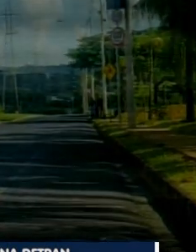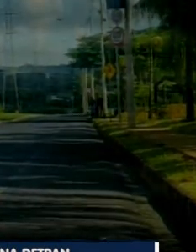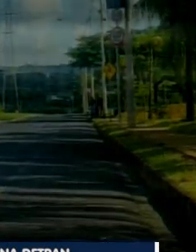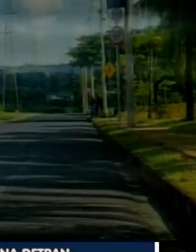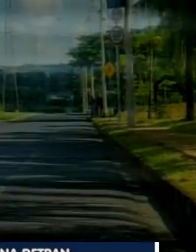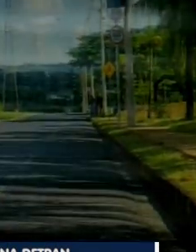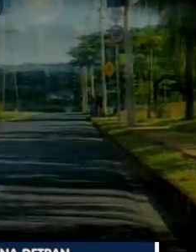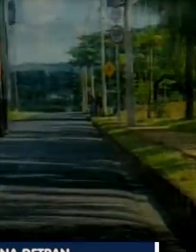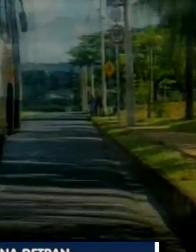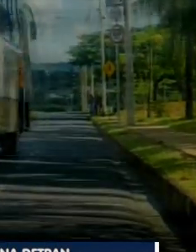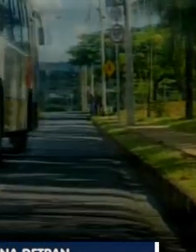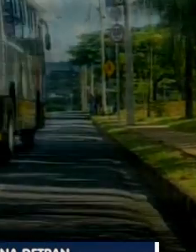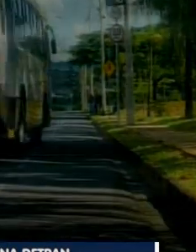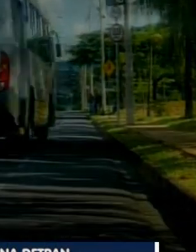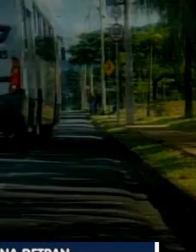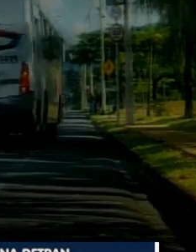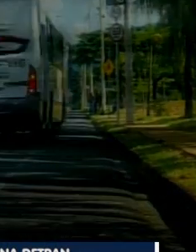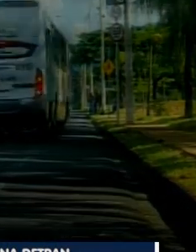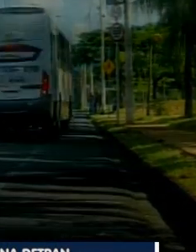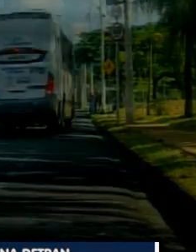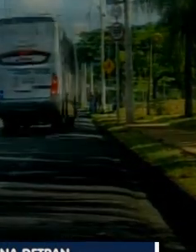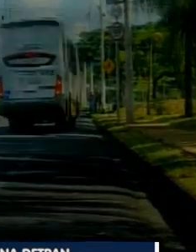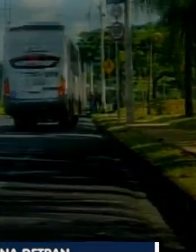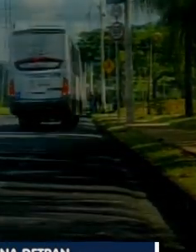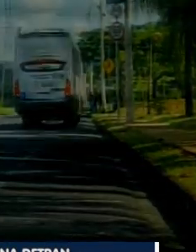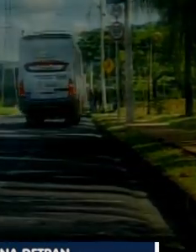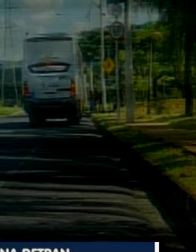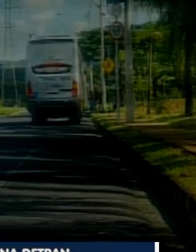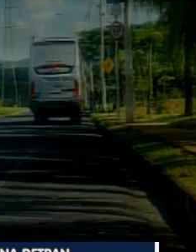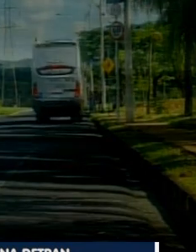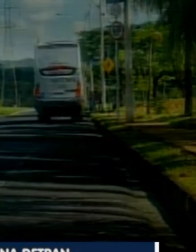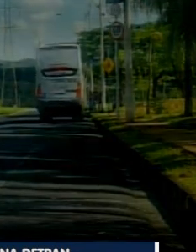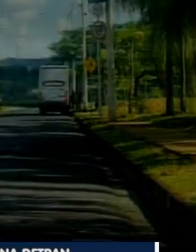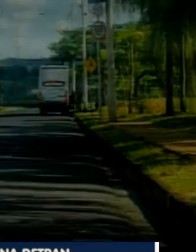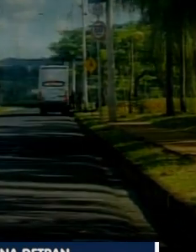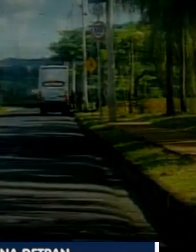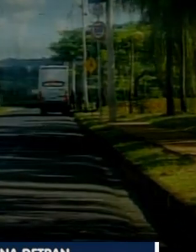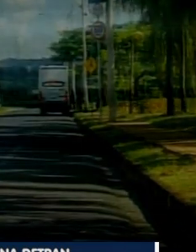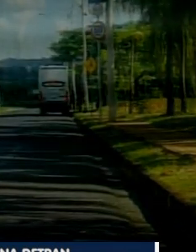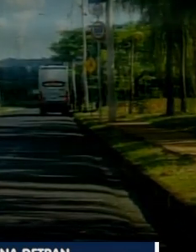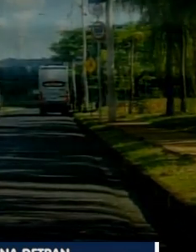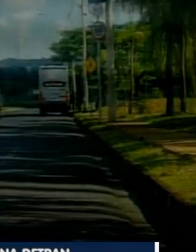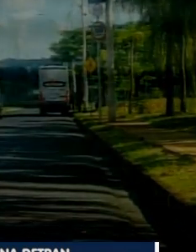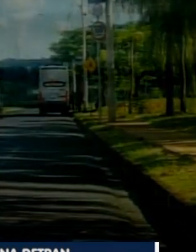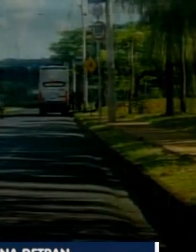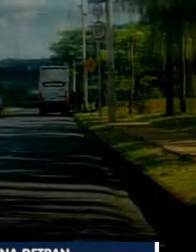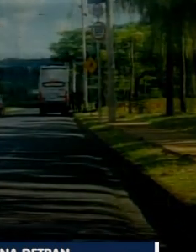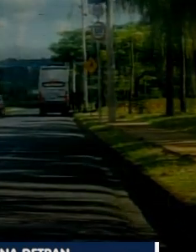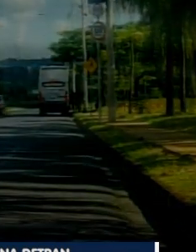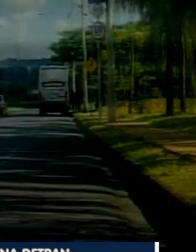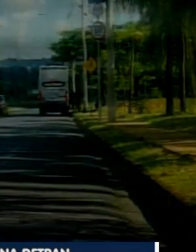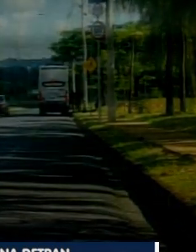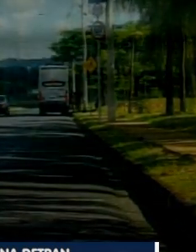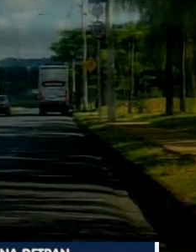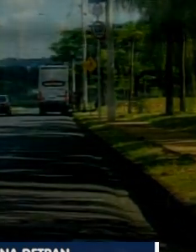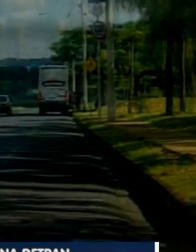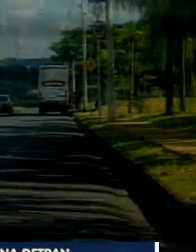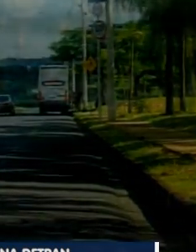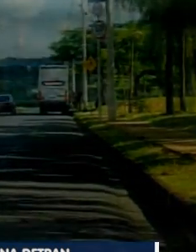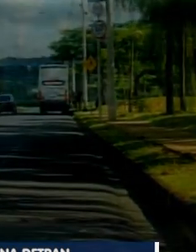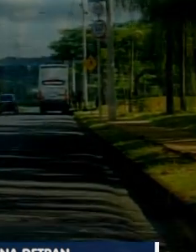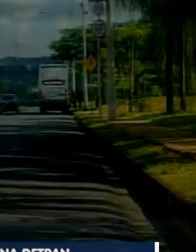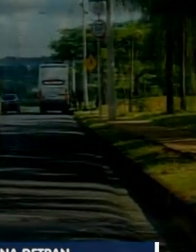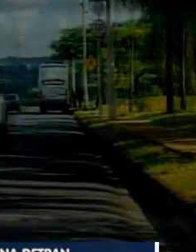devagar agora que o vídeo está com vocês vendo aí. Quarto questionamento e pergunta para DETRAN, o respirador. Quem foi